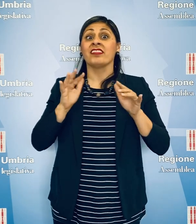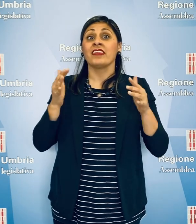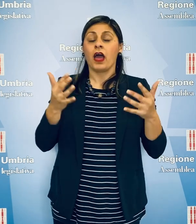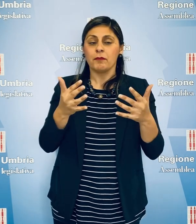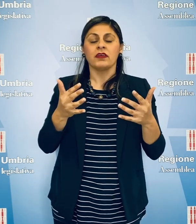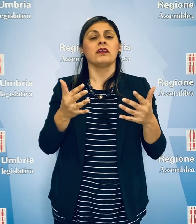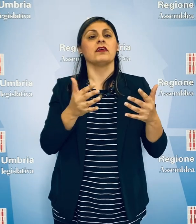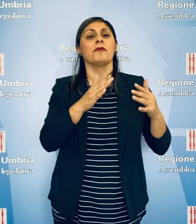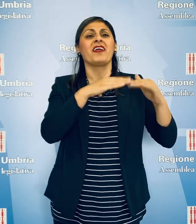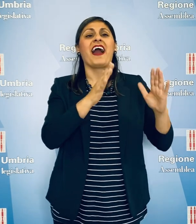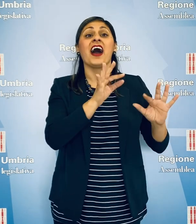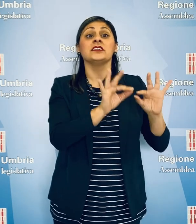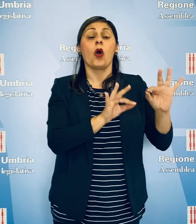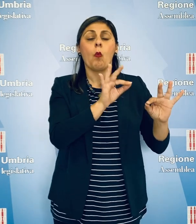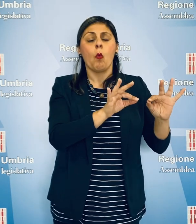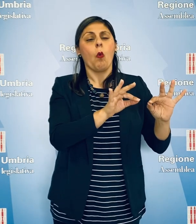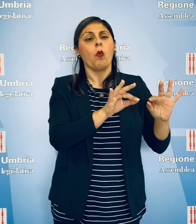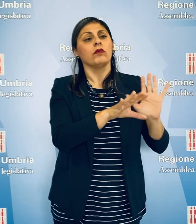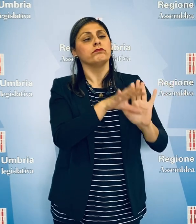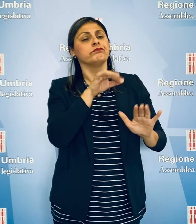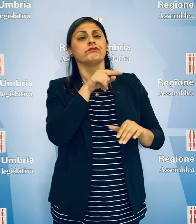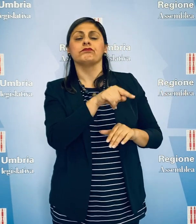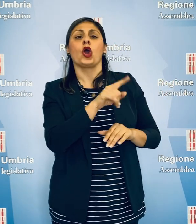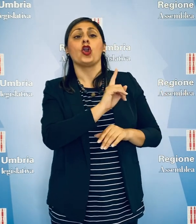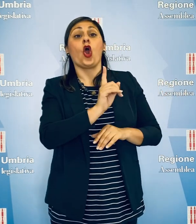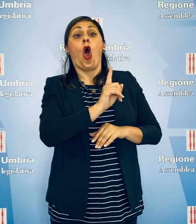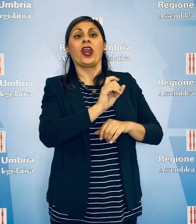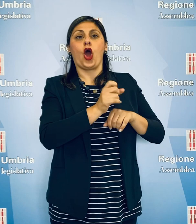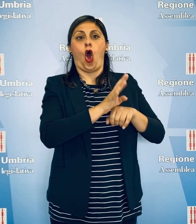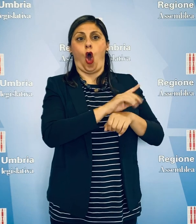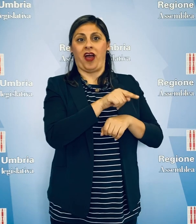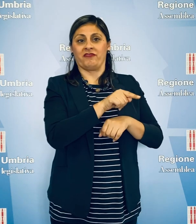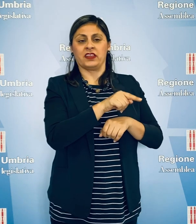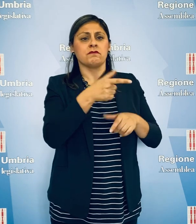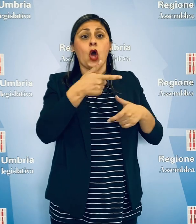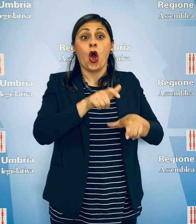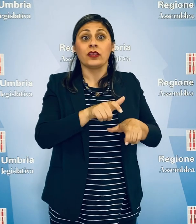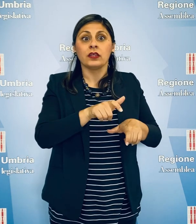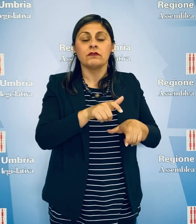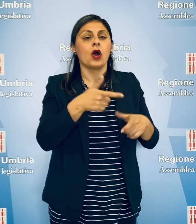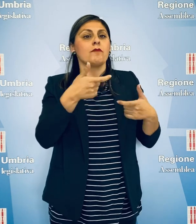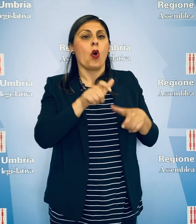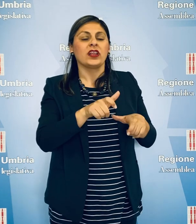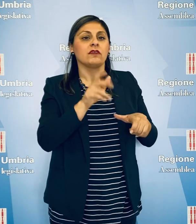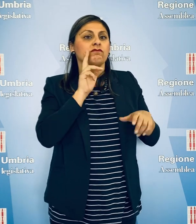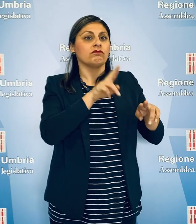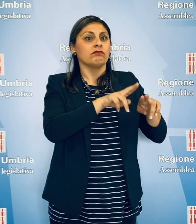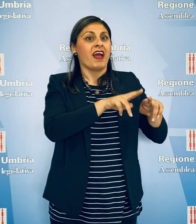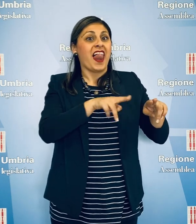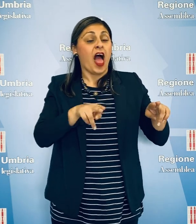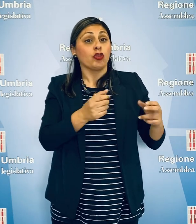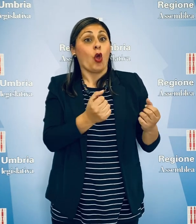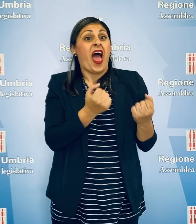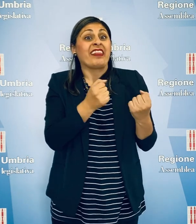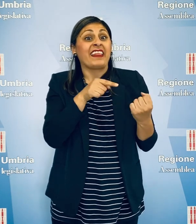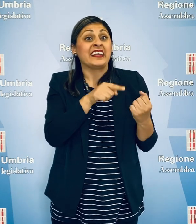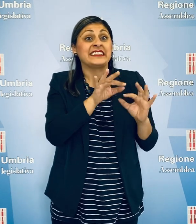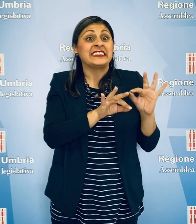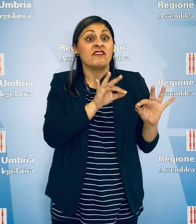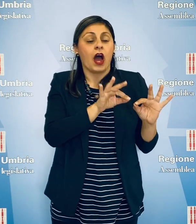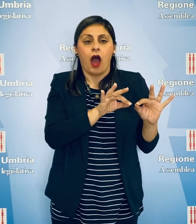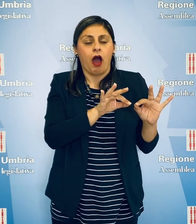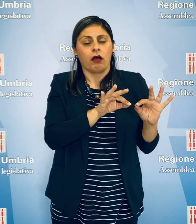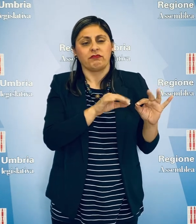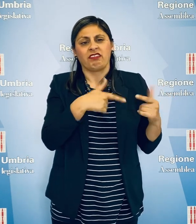che durante la pandemia le case di cura sono state scelte come strutture non Covid perché non potevano garantire un aumento dei